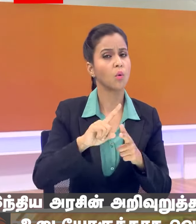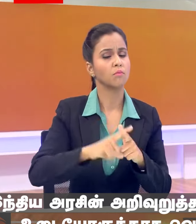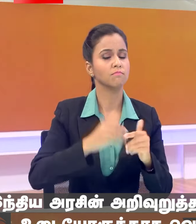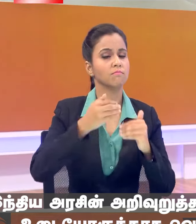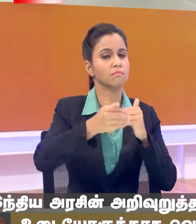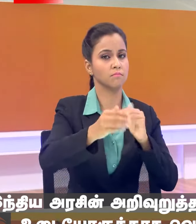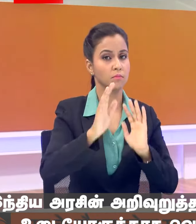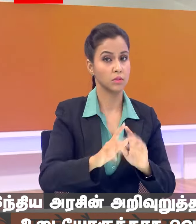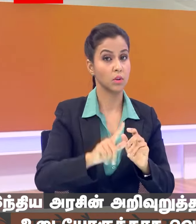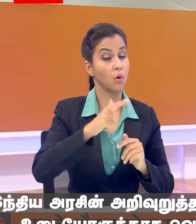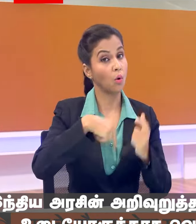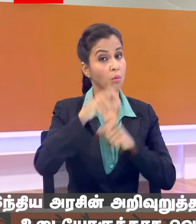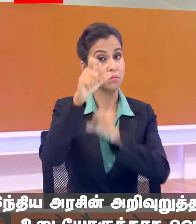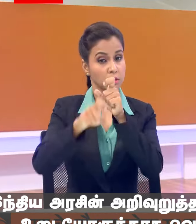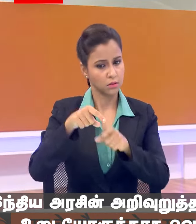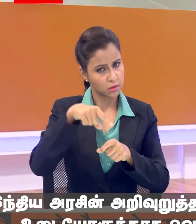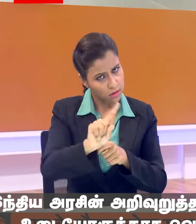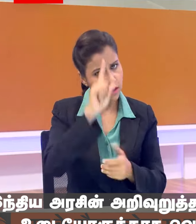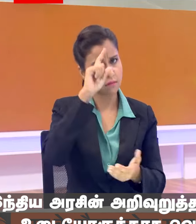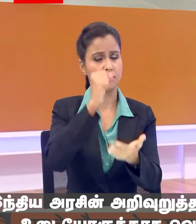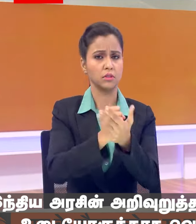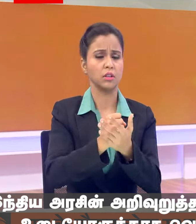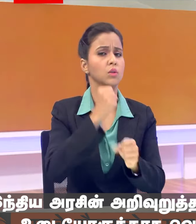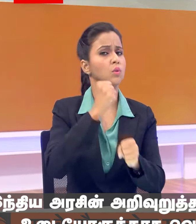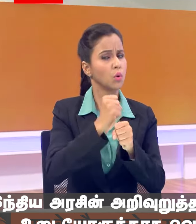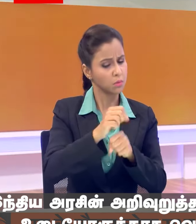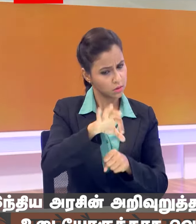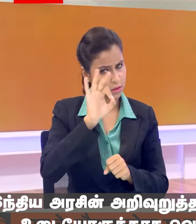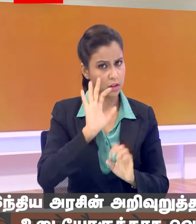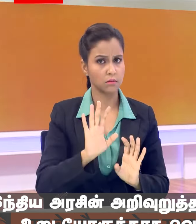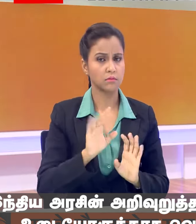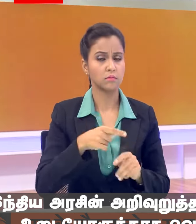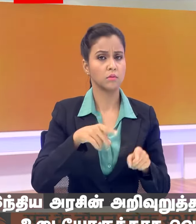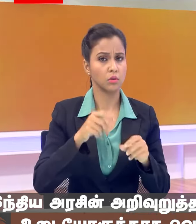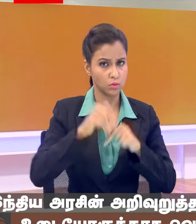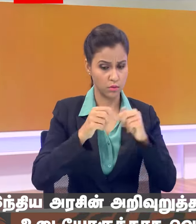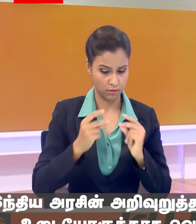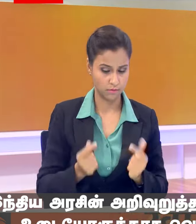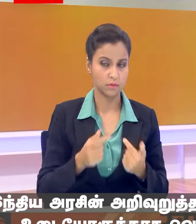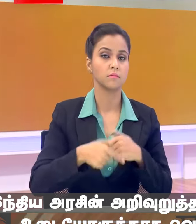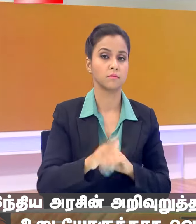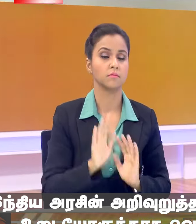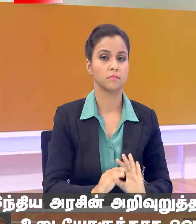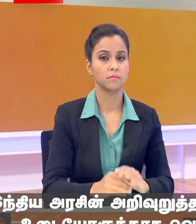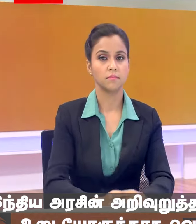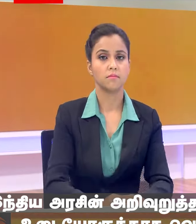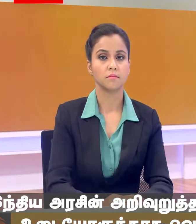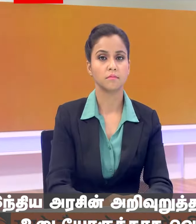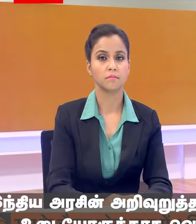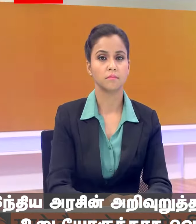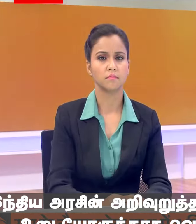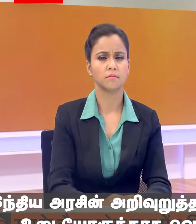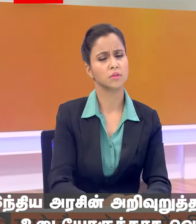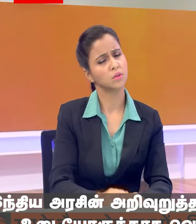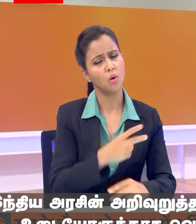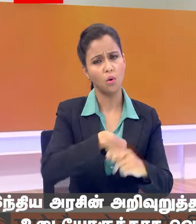बढ़ सके और लोग अपनी सरकार अपने हिसाब से चुन सकें तो उनका सब का कहना था कि चुनाओं जल्दी कराये जाएं मोरोलेस